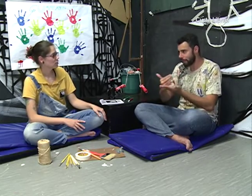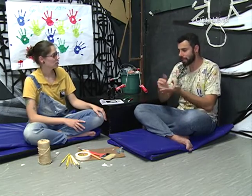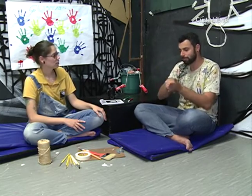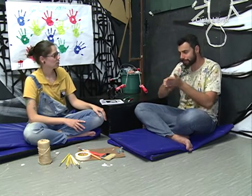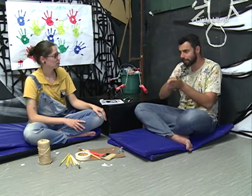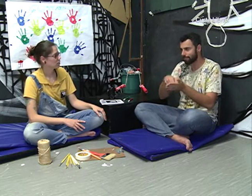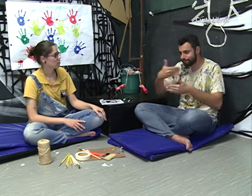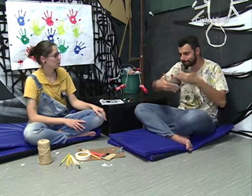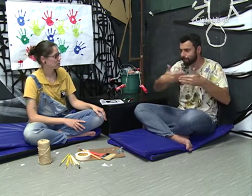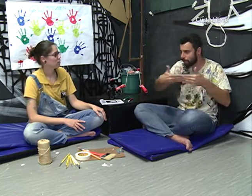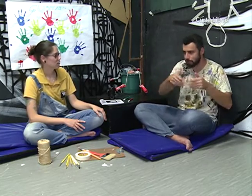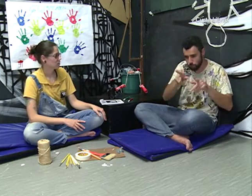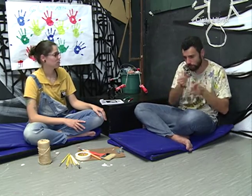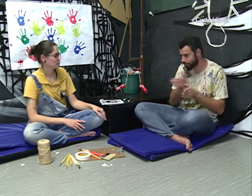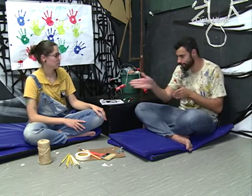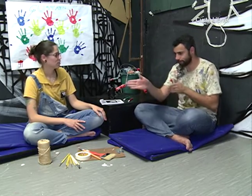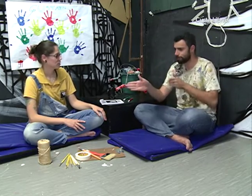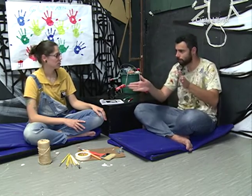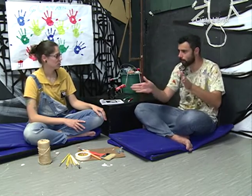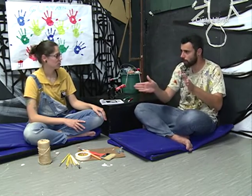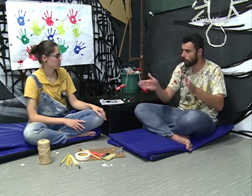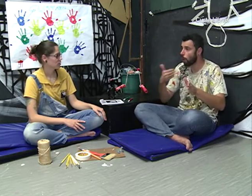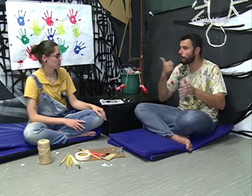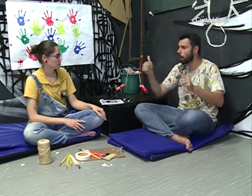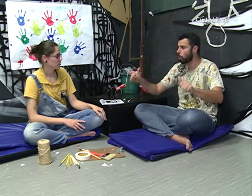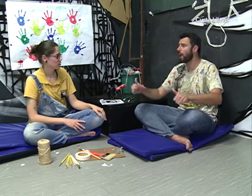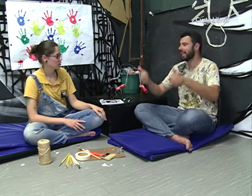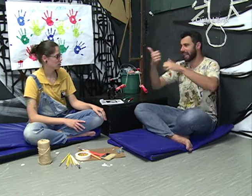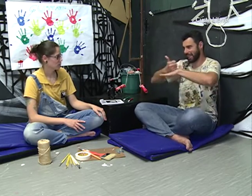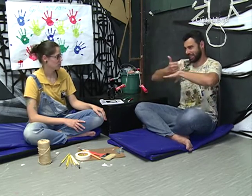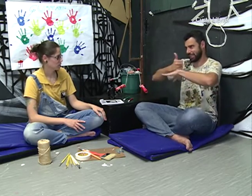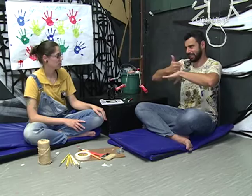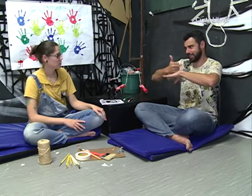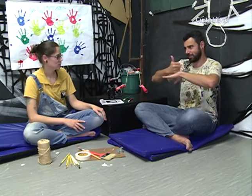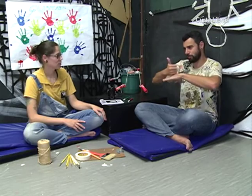panorâmica. Tanto a legenda quanto o intérprete de libras devem ser de boa qualidade.